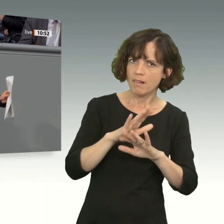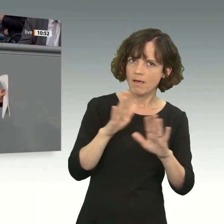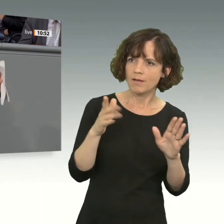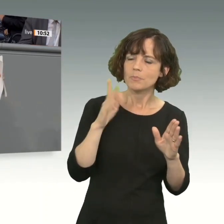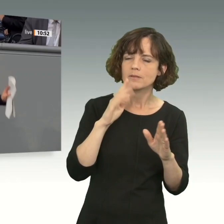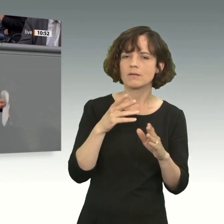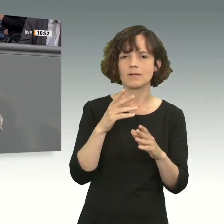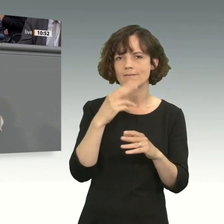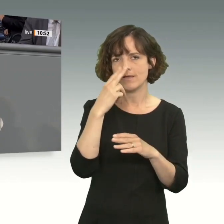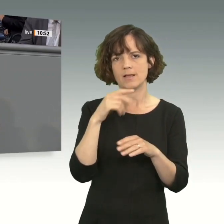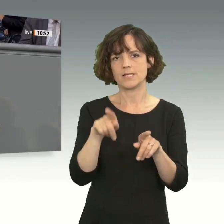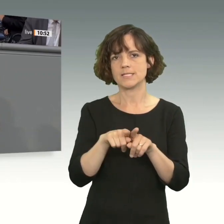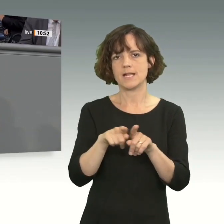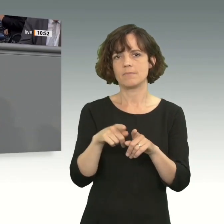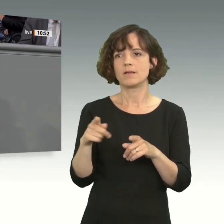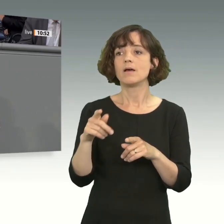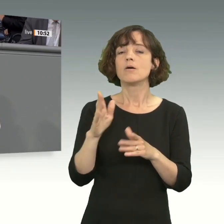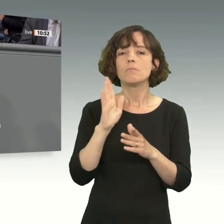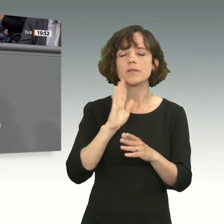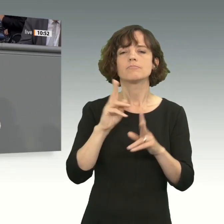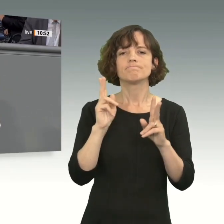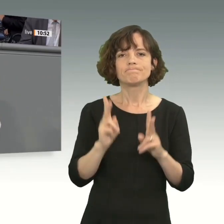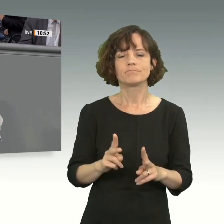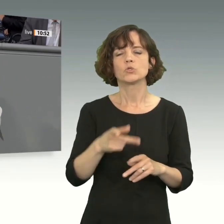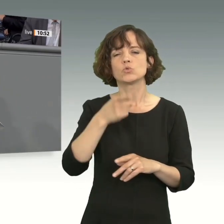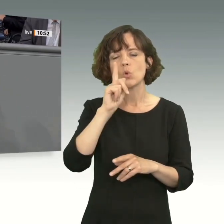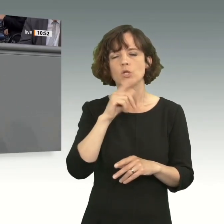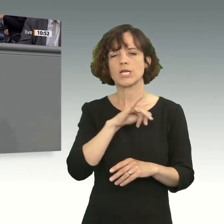Seien Sie endlich Weltpolitiker und vertreten Sie deutsche Interessen.